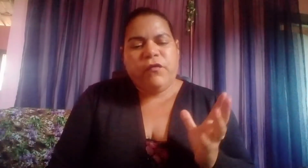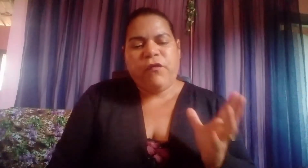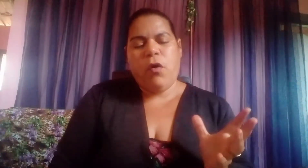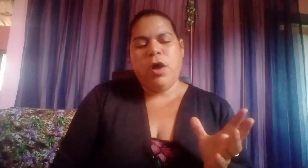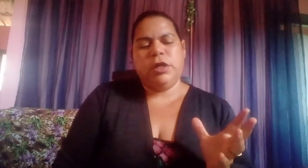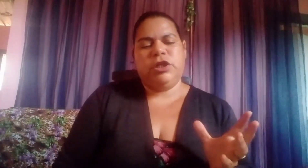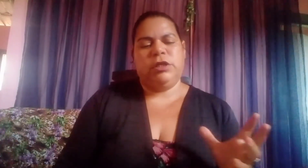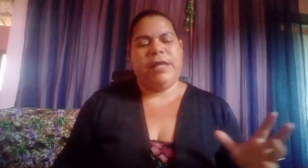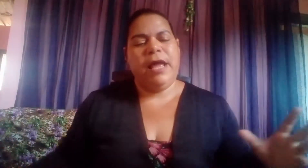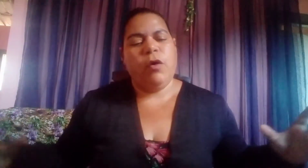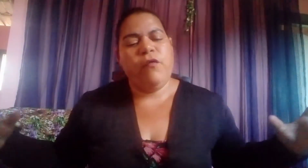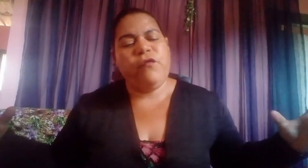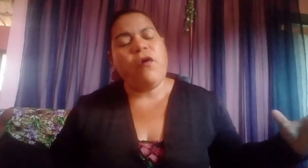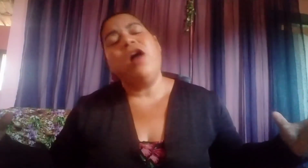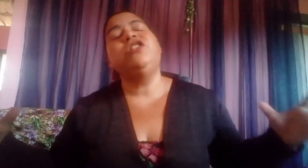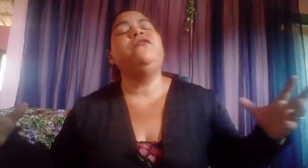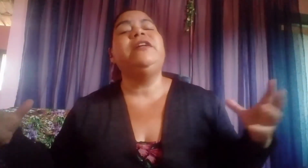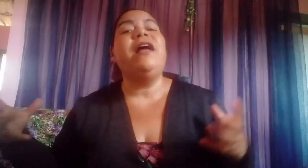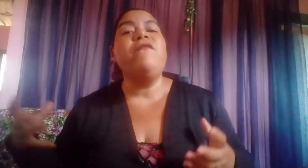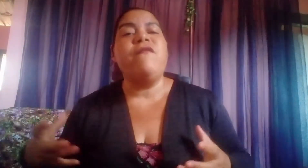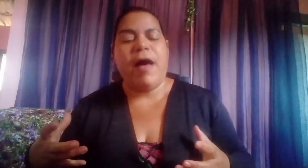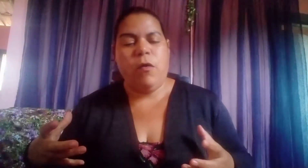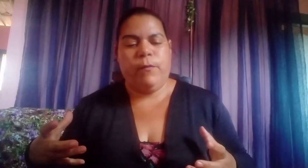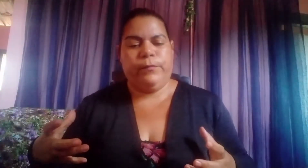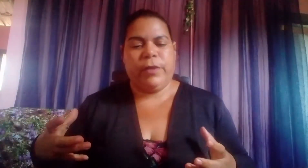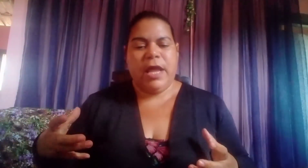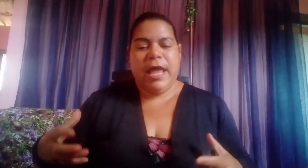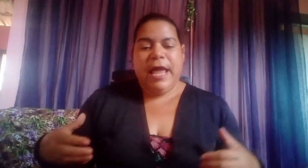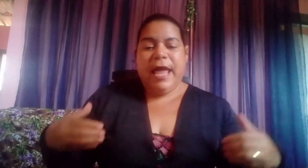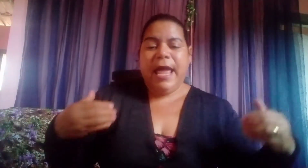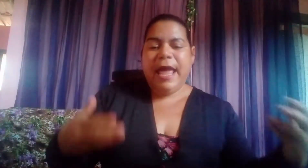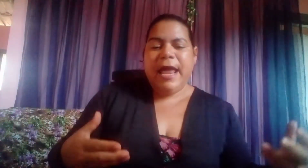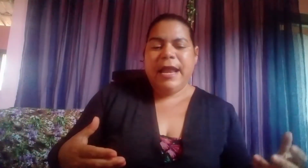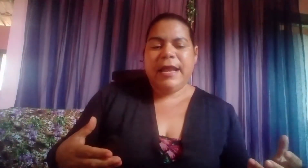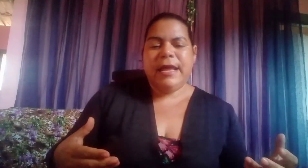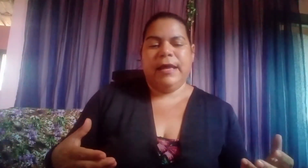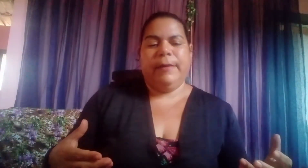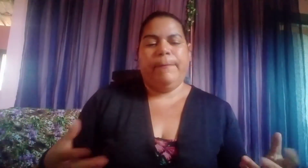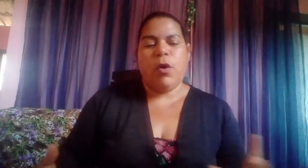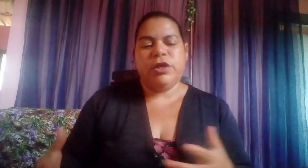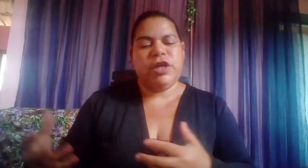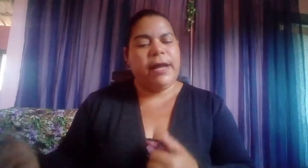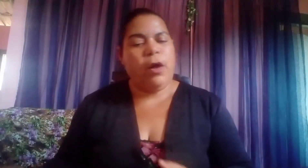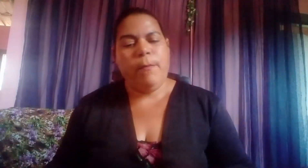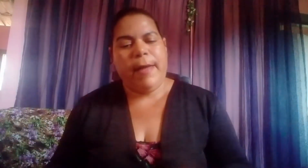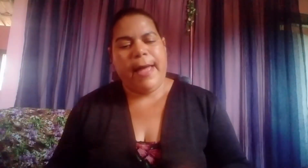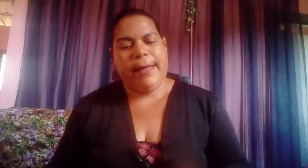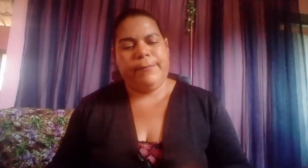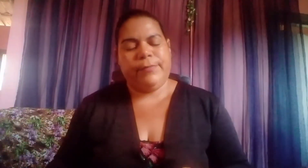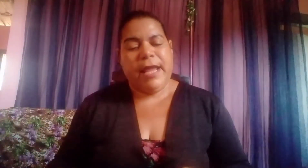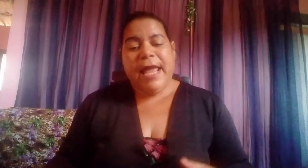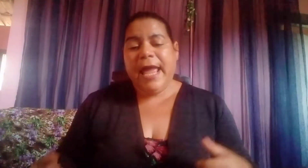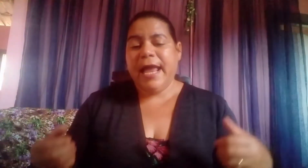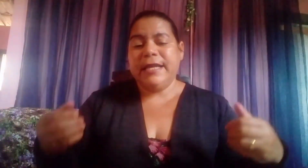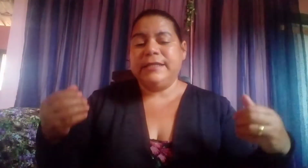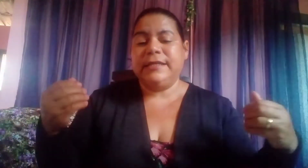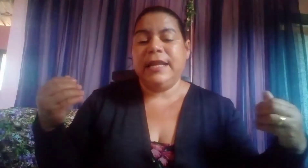forte, o forte vendaval, Ele pode acalmar. Ele se